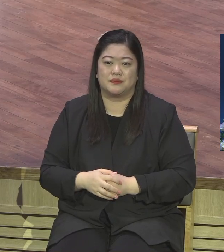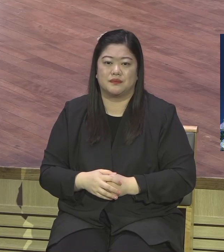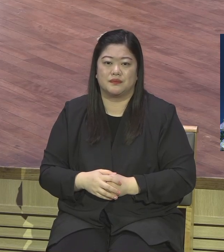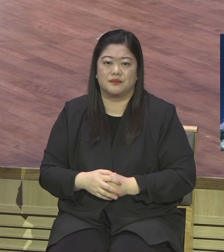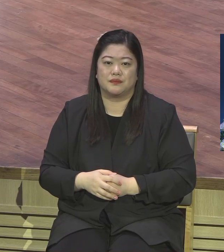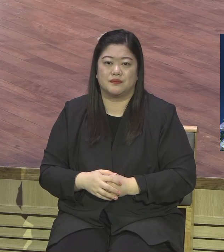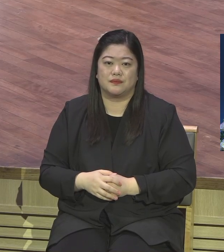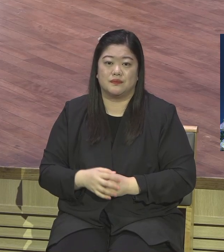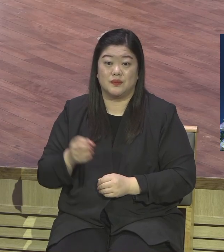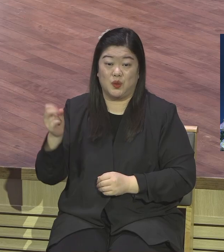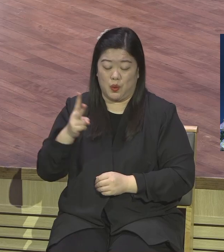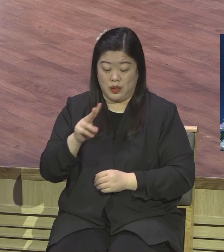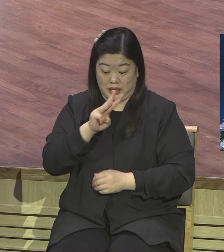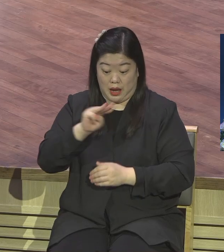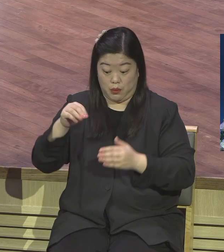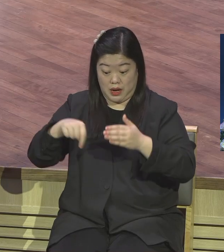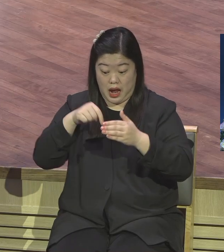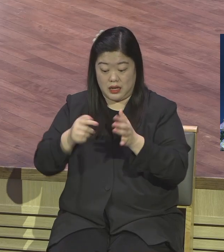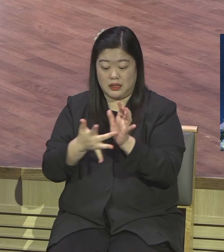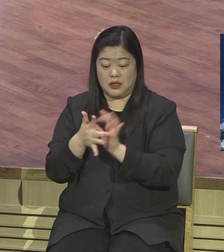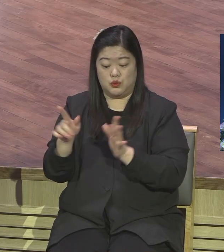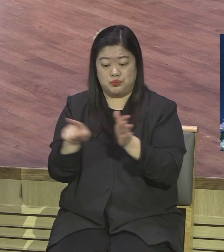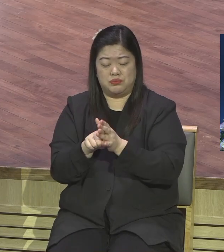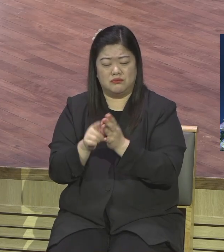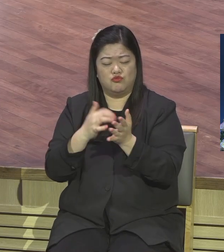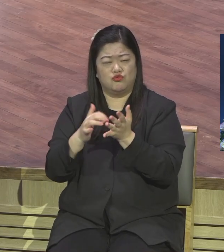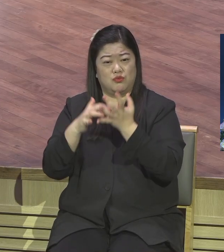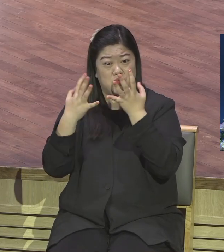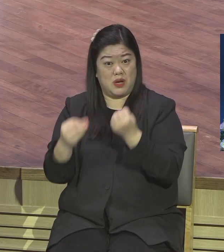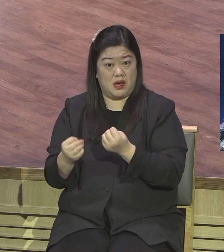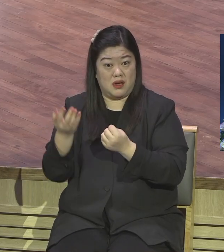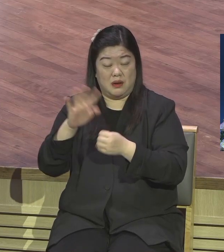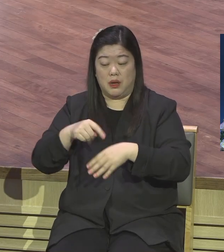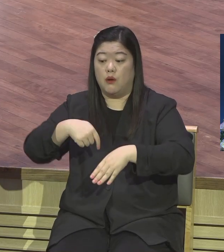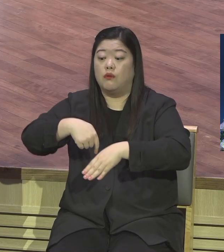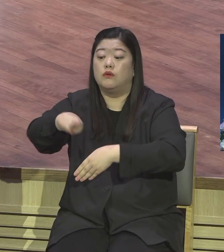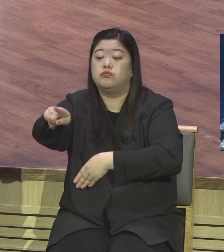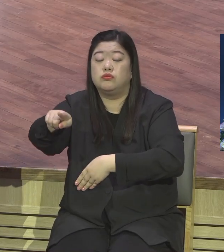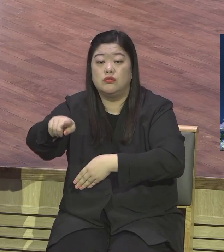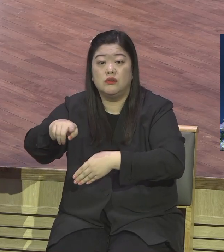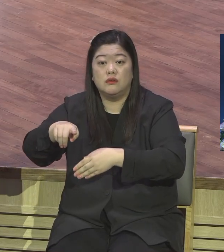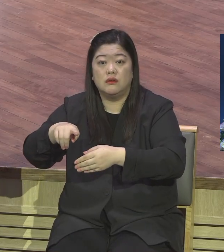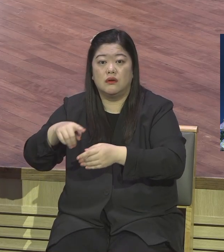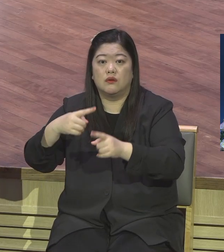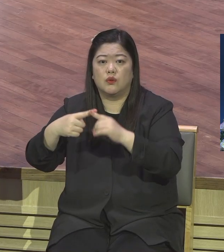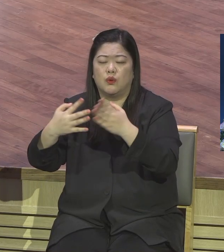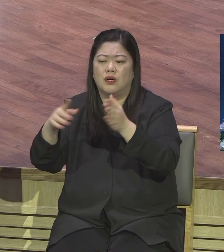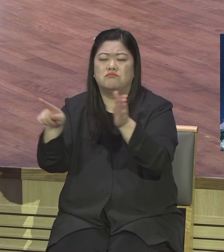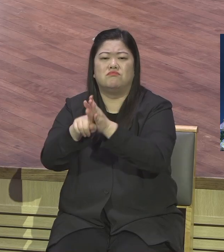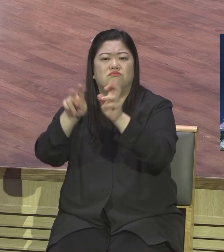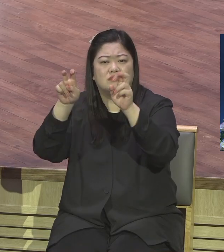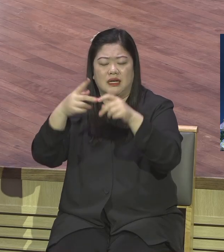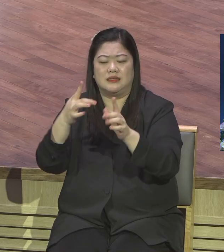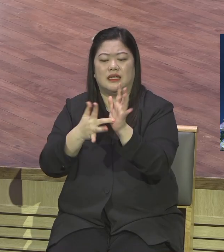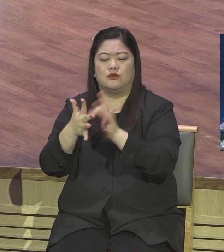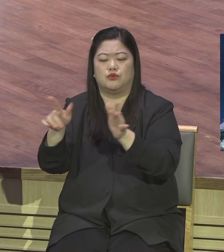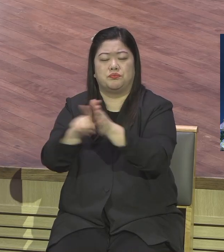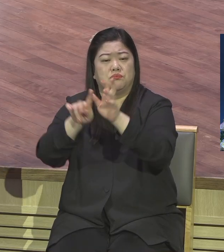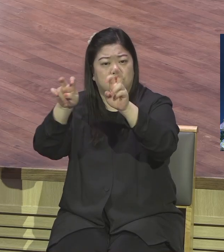밖에 나가보세요 예수민사는 없습니다 여러분이 늘 믿는 사람끼리 뭐 있으니까 다 믿는 것이죠 나가보세요 예수민사는 없습니다